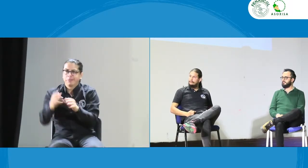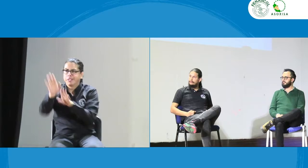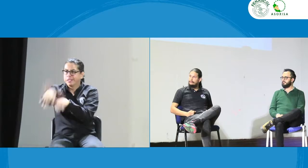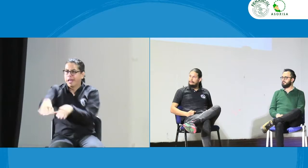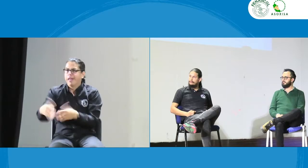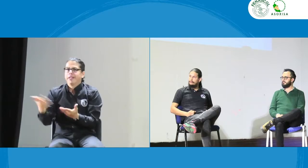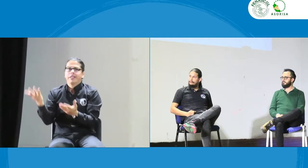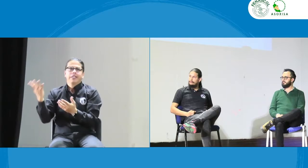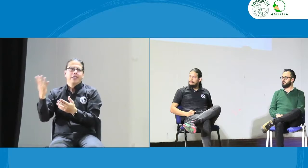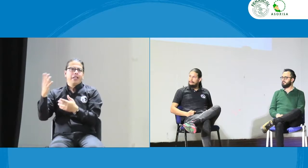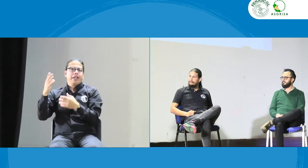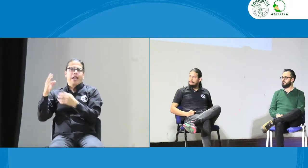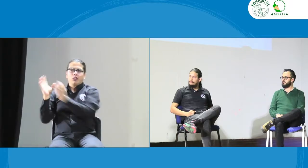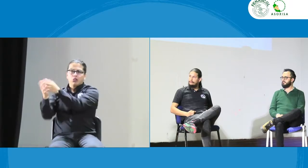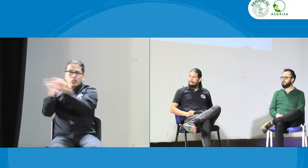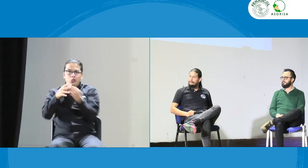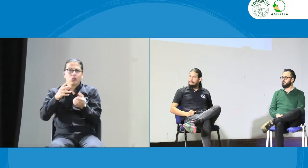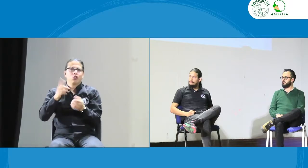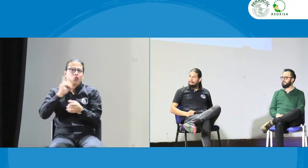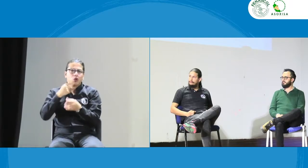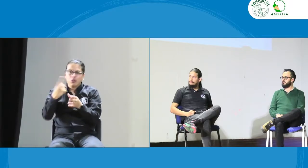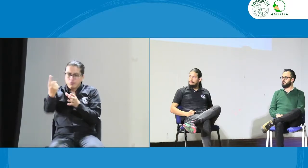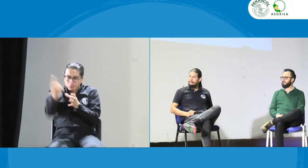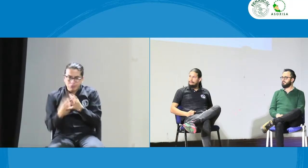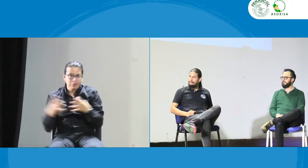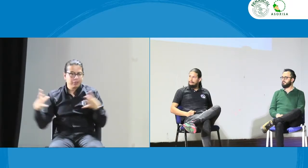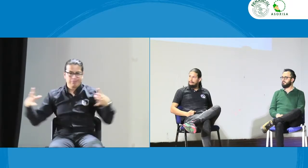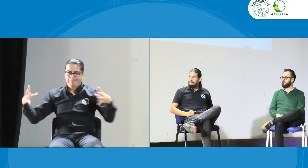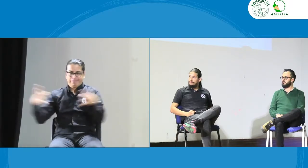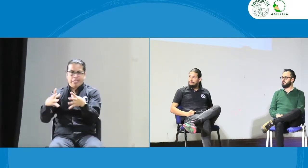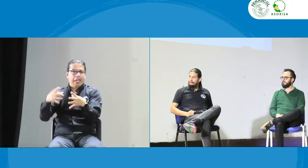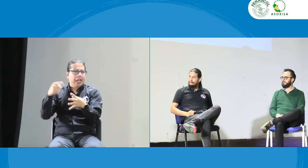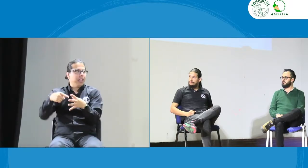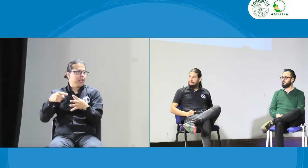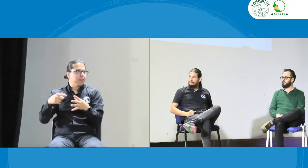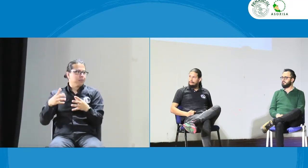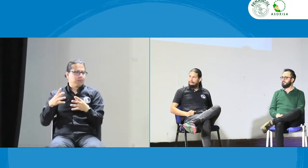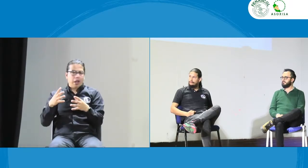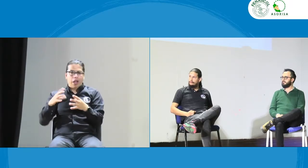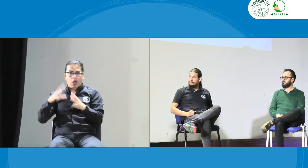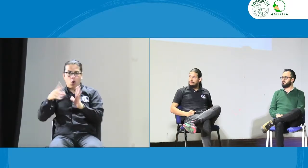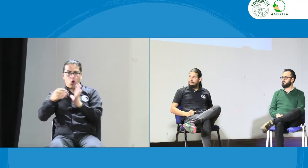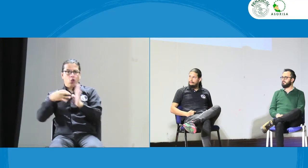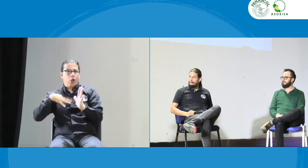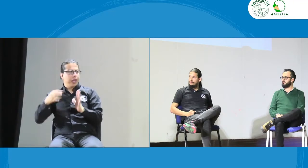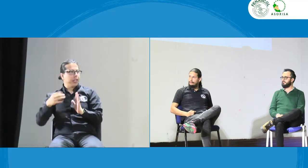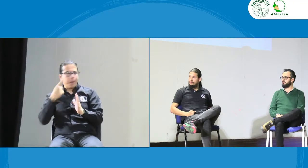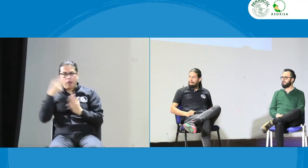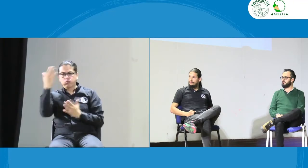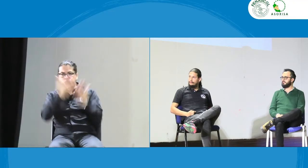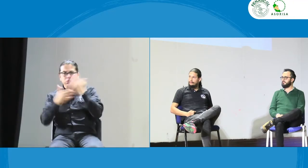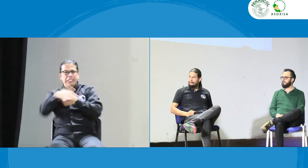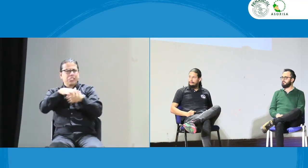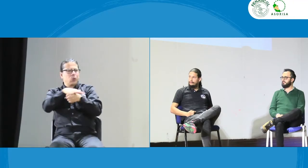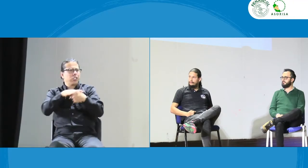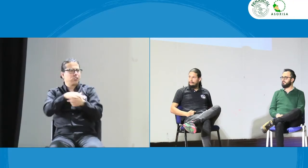sordas, un representante de las asociaciones y pudiéramos conformar ese,